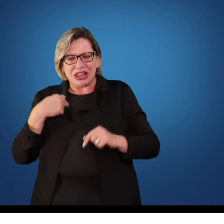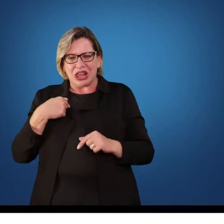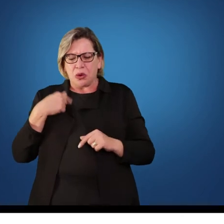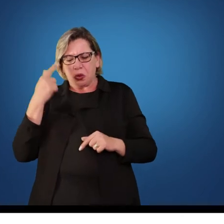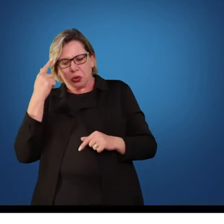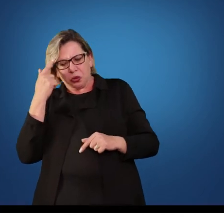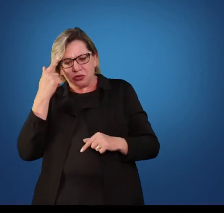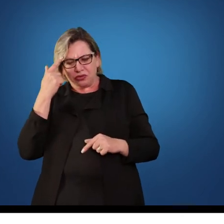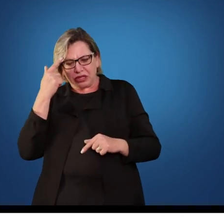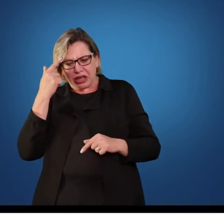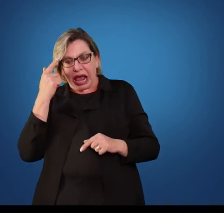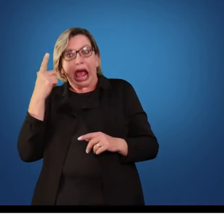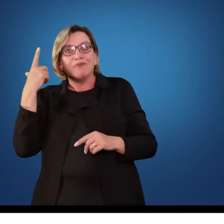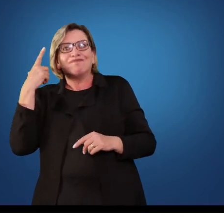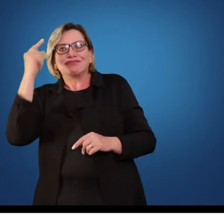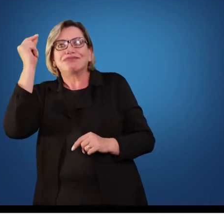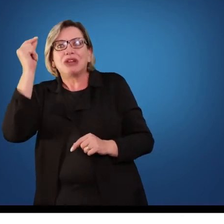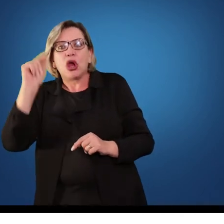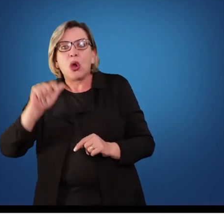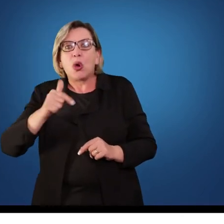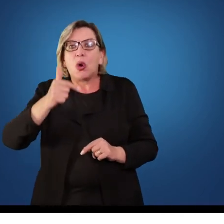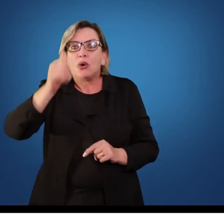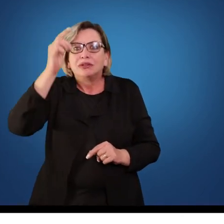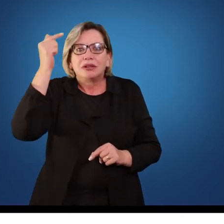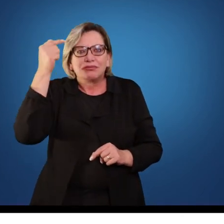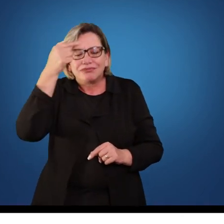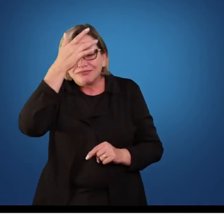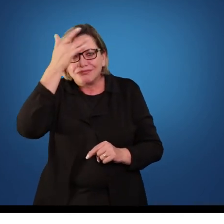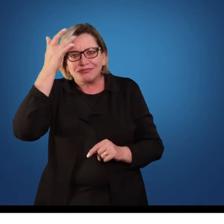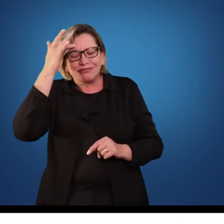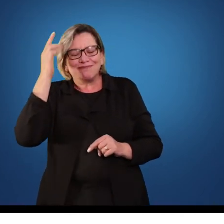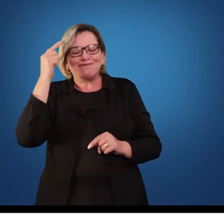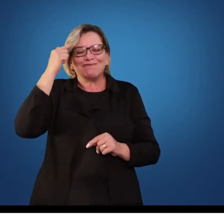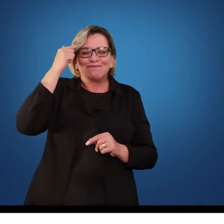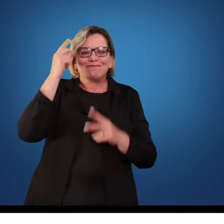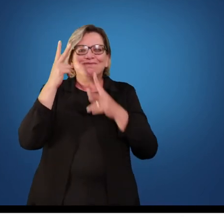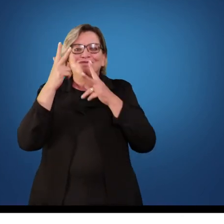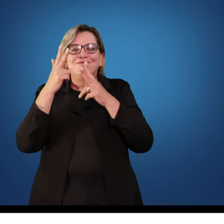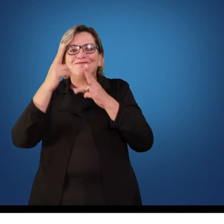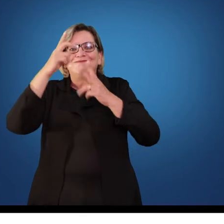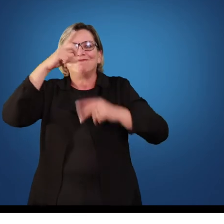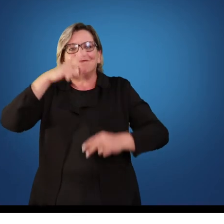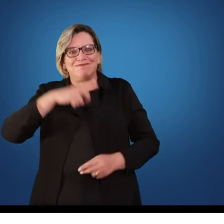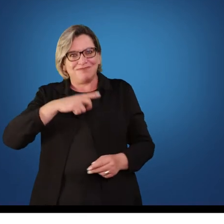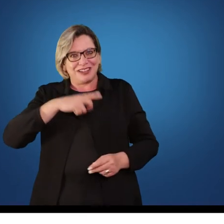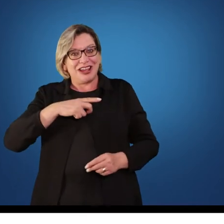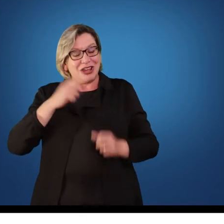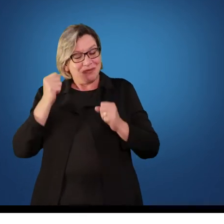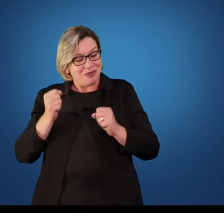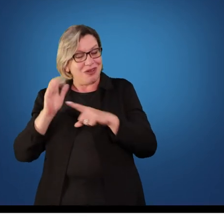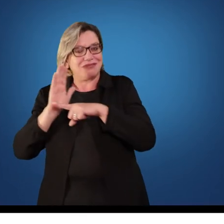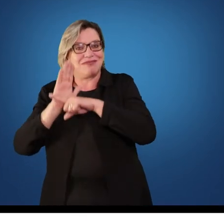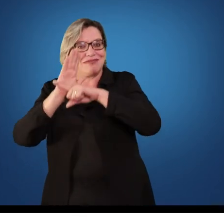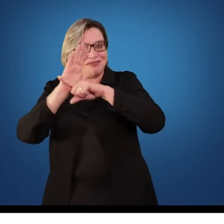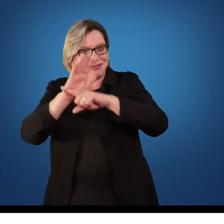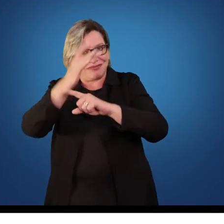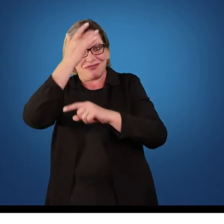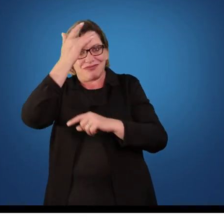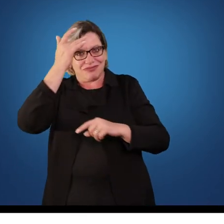outros. E o seu acerto pode tirar dúvidas de muita gente. Esse é um ponto que ainda nos falta muito. Então, quando nós